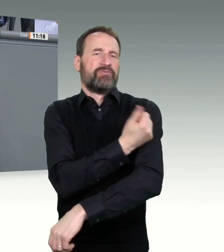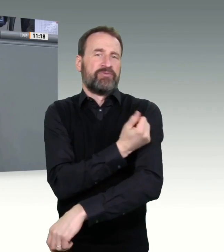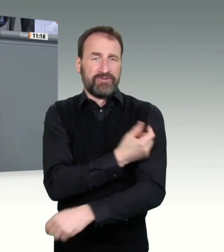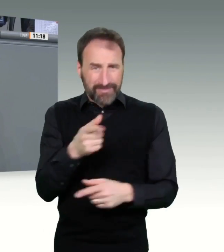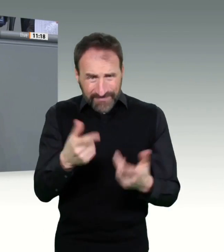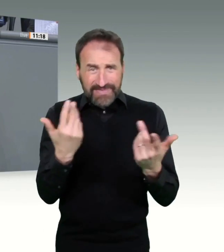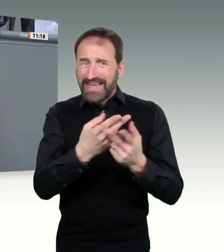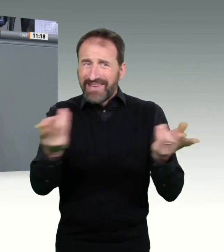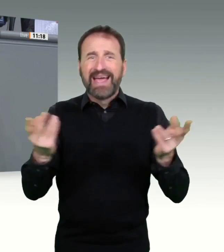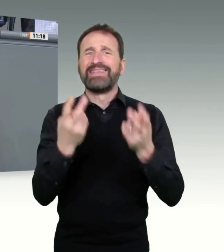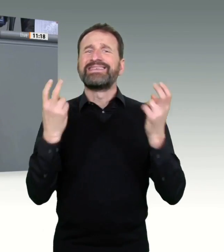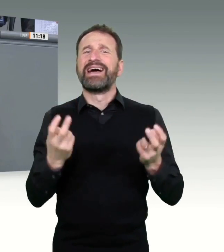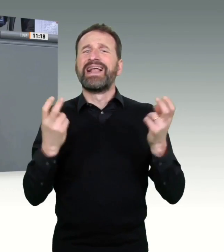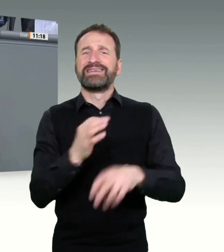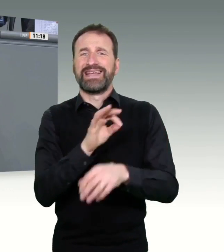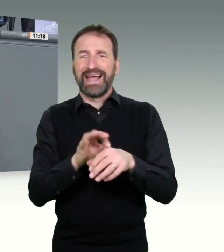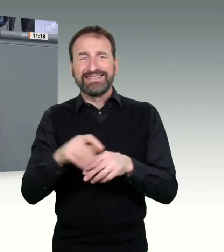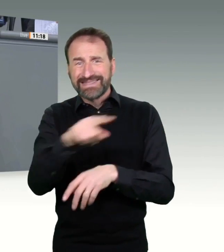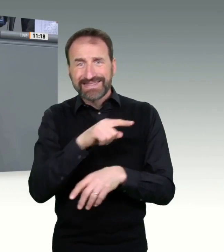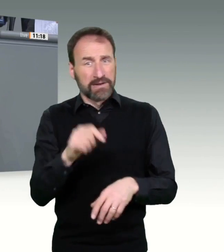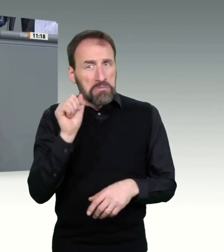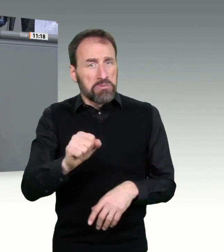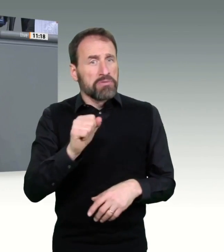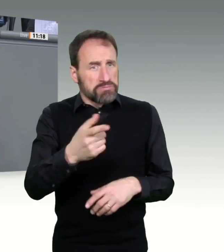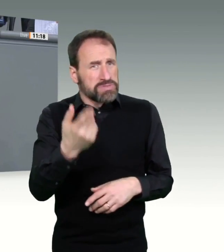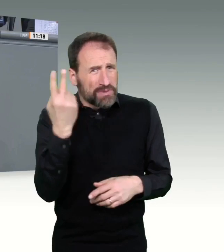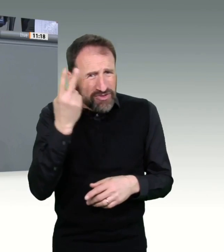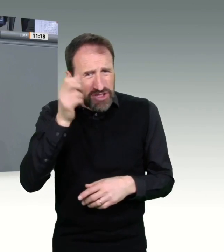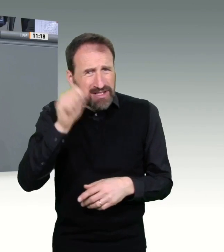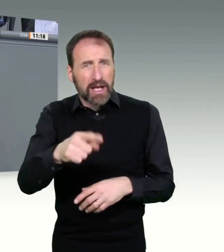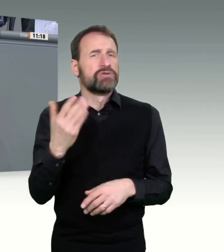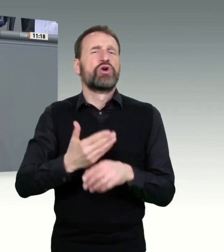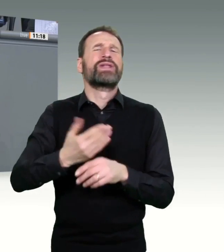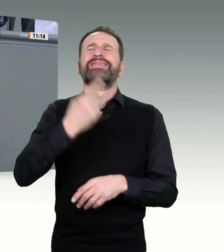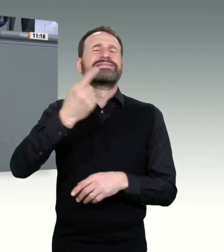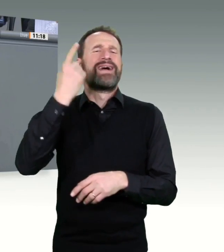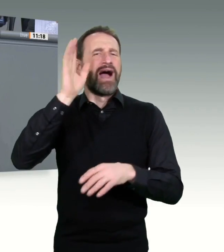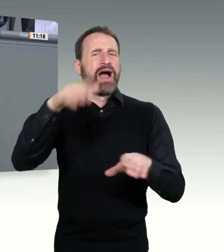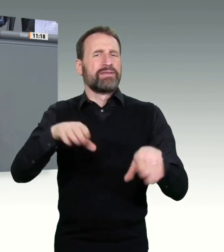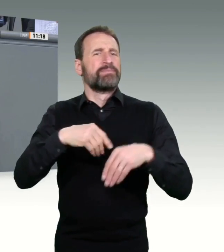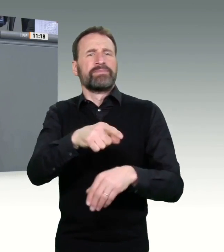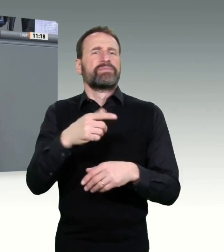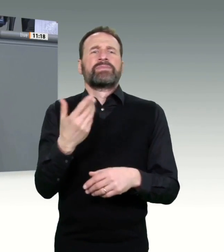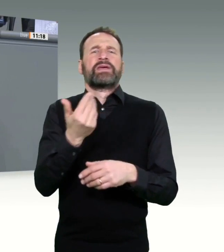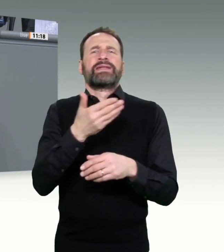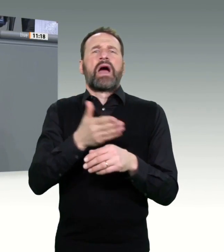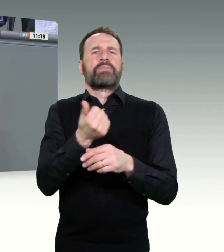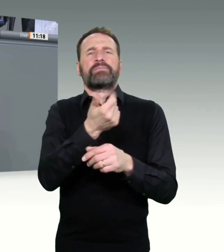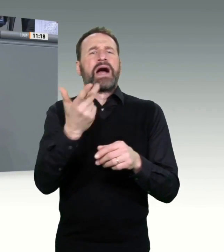kennt seine Patienten und kann auch vor Ort eine qualifizierte Entscheidung zur Priorisierung treffen. In Mecklenburg-Vorpommern